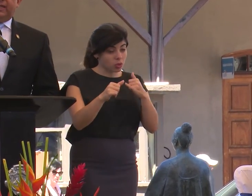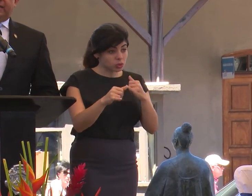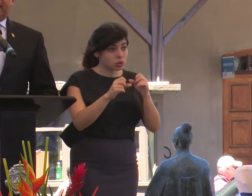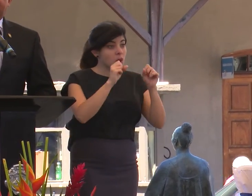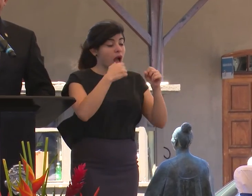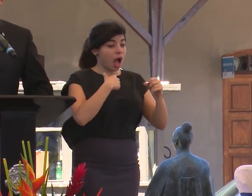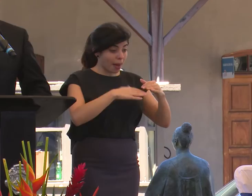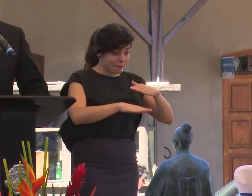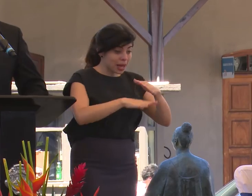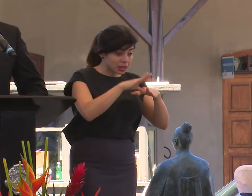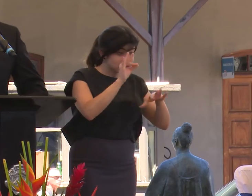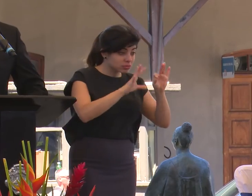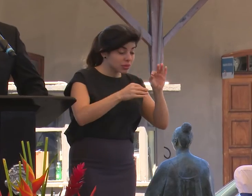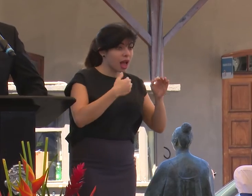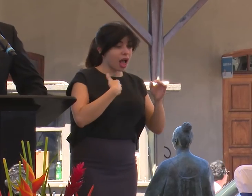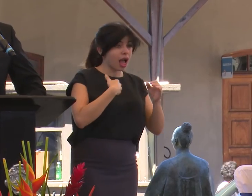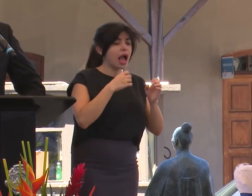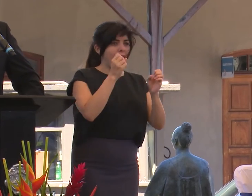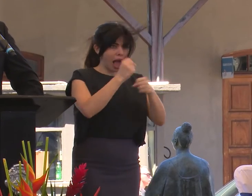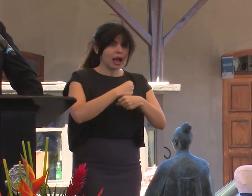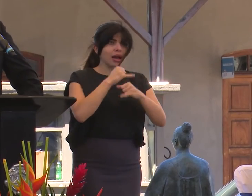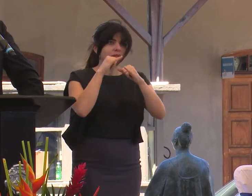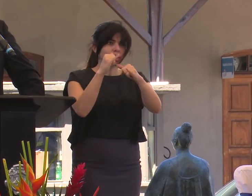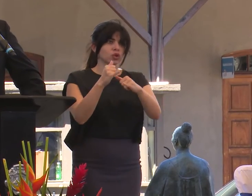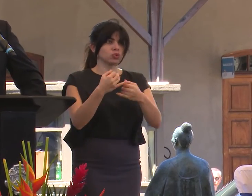pueda sustentar esas denuncias, que lo haga.